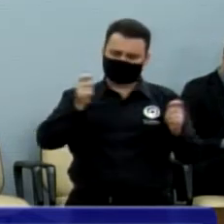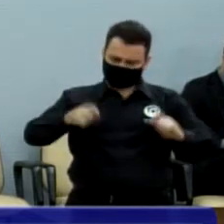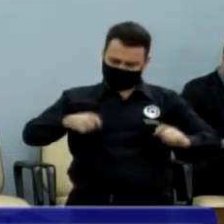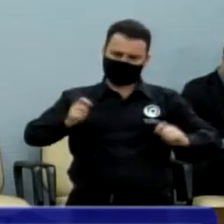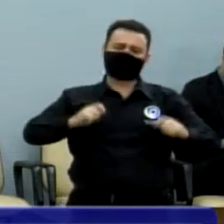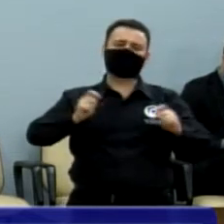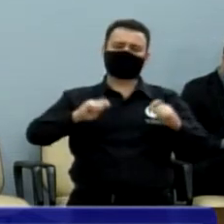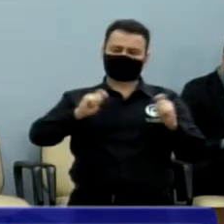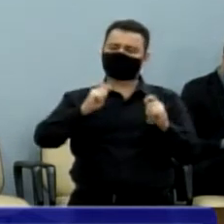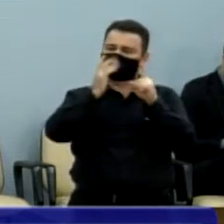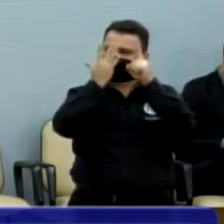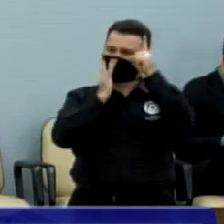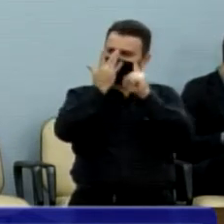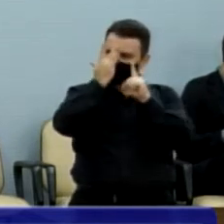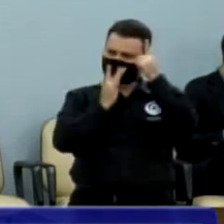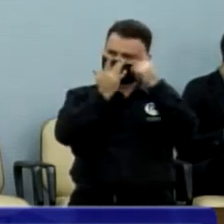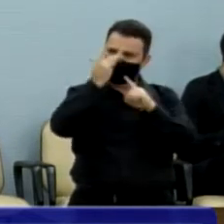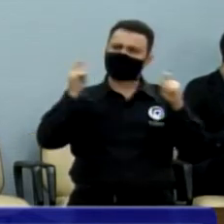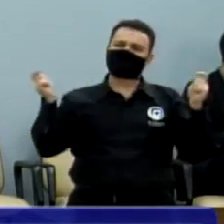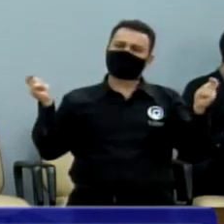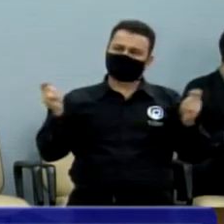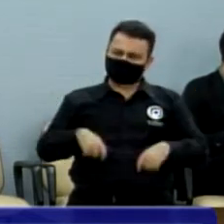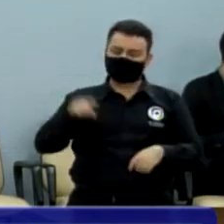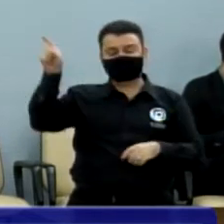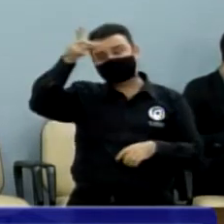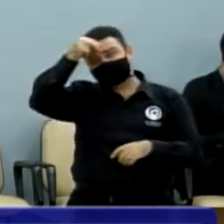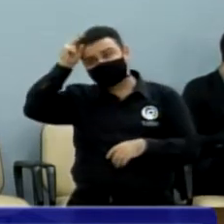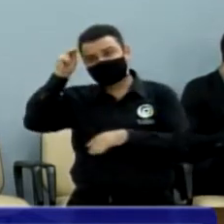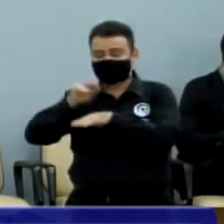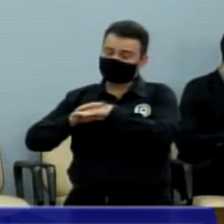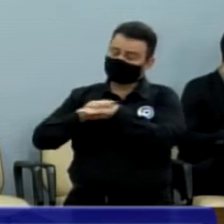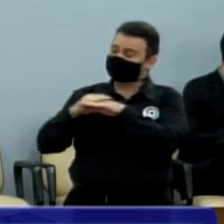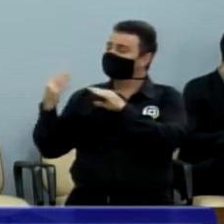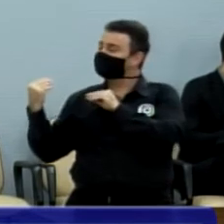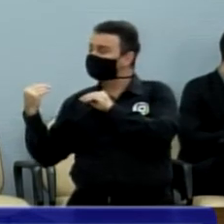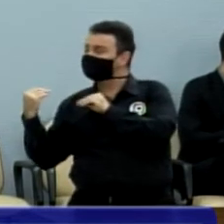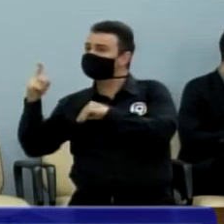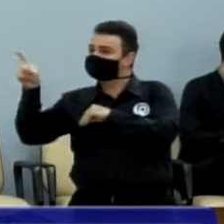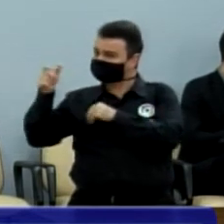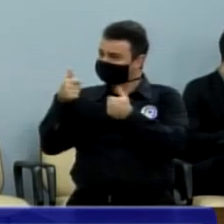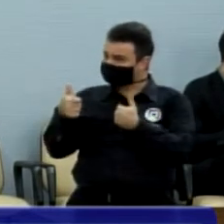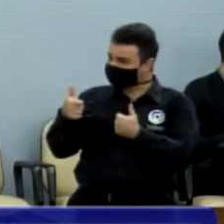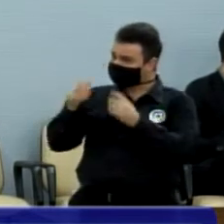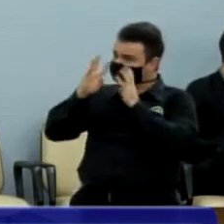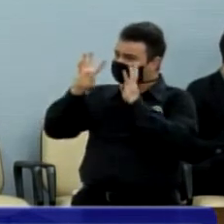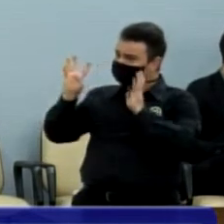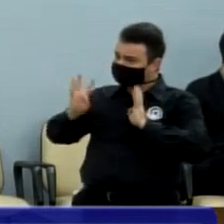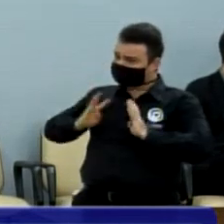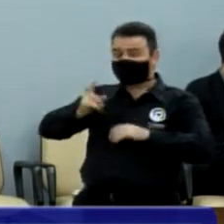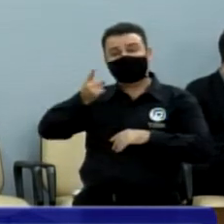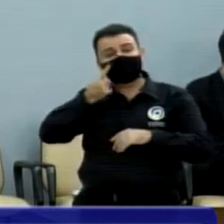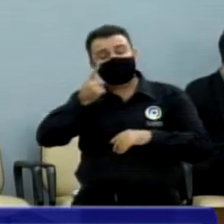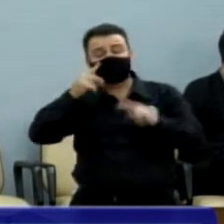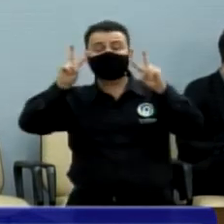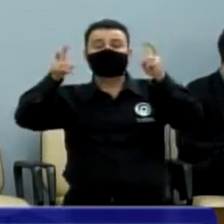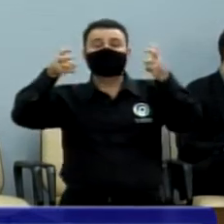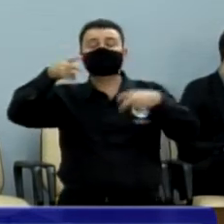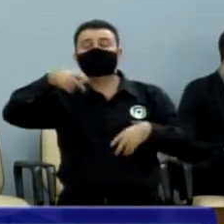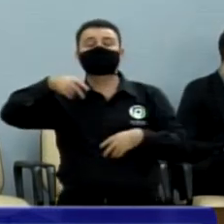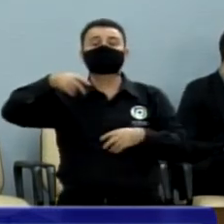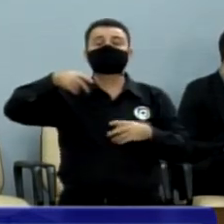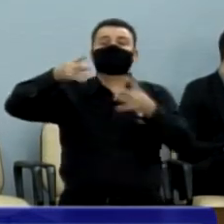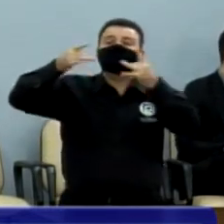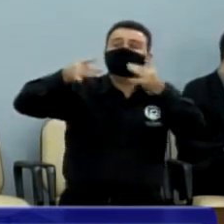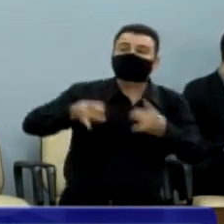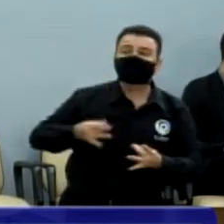o prefeito Edinho Araújo na semana passada a respeito do assunto. Ele foi muito receptivo, falou que ia se interar melhor da situação e me